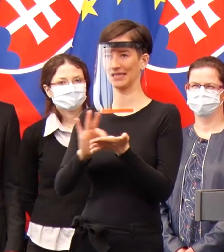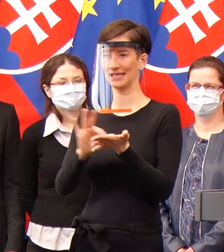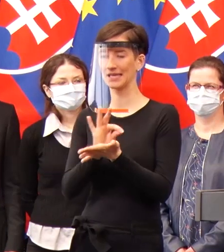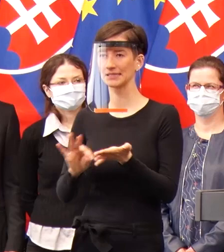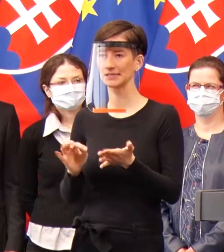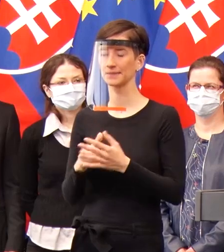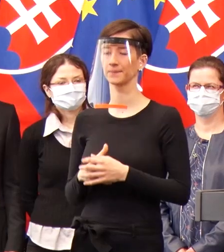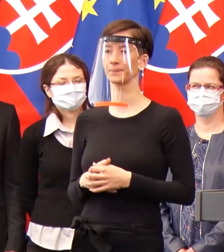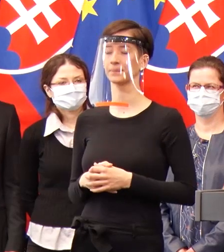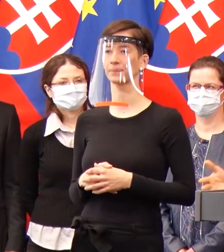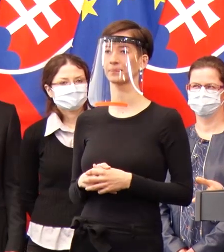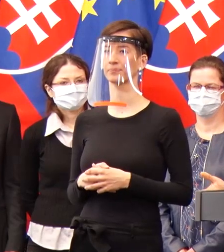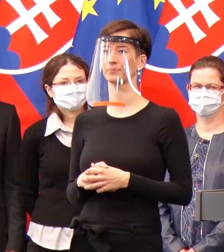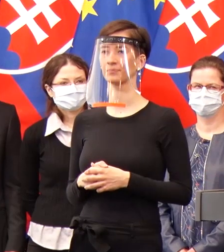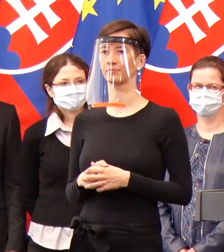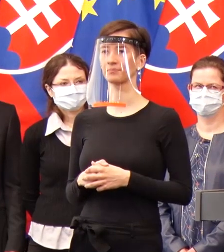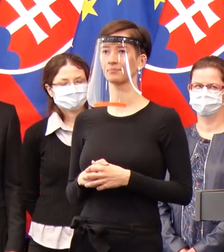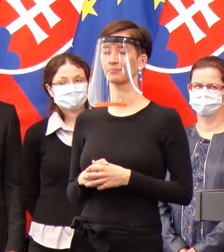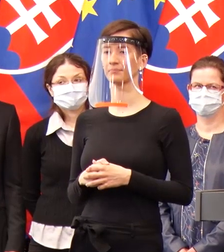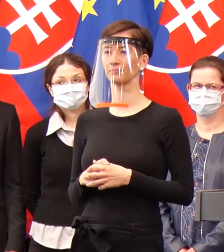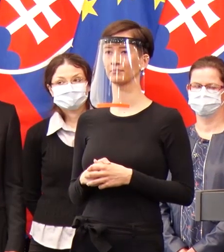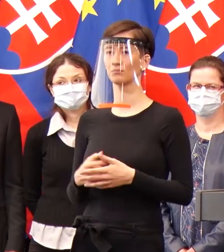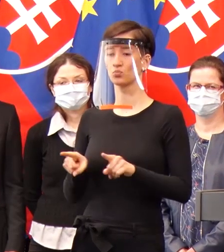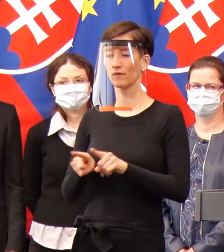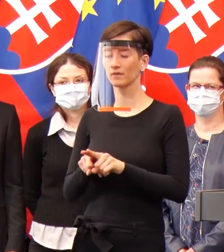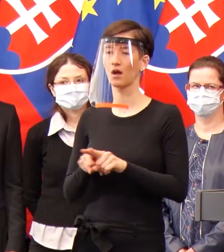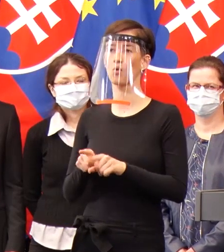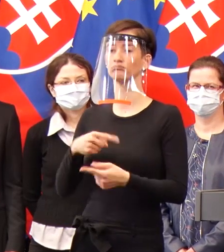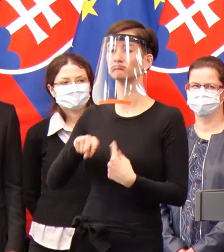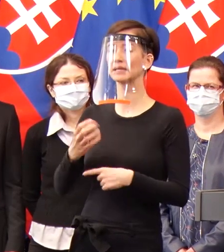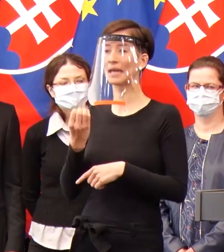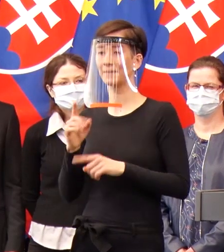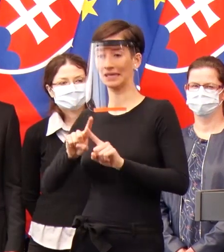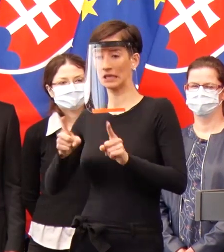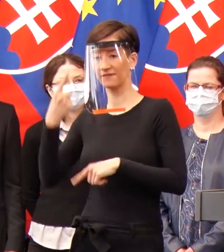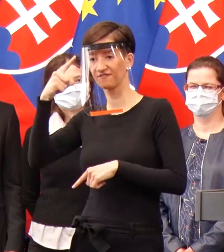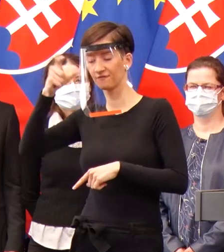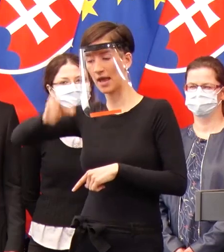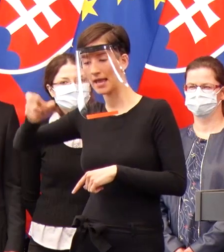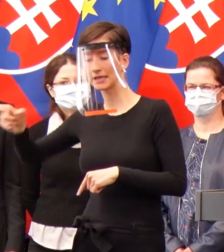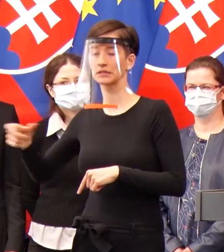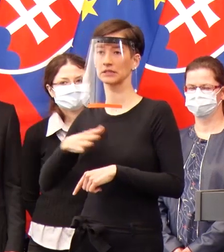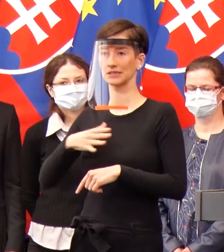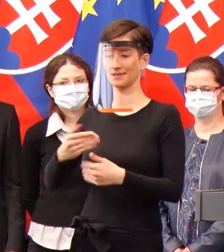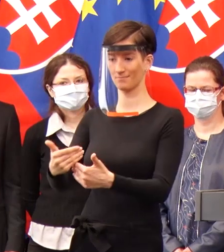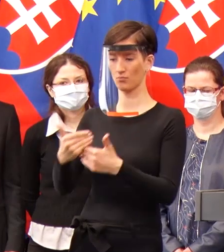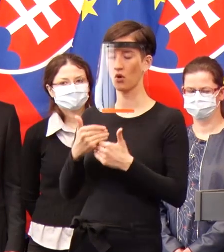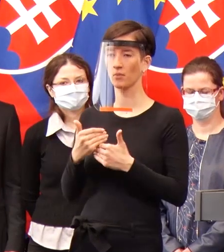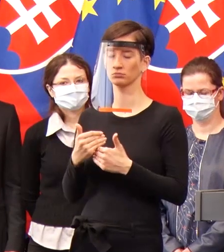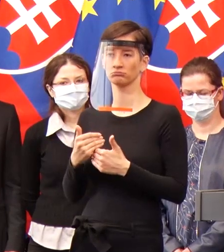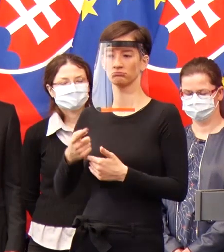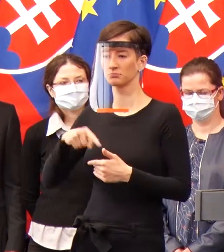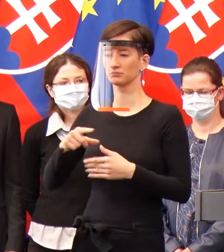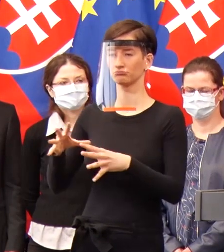tiež vítame akúkoľvek pomoc od iných vedcov, ktorí by s nami mohli spolupracovať